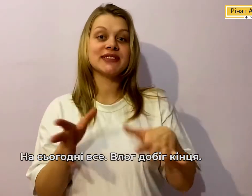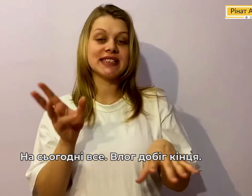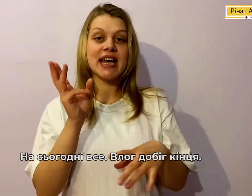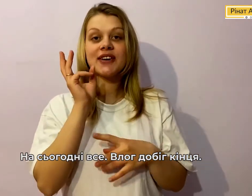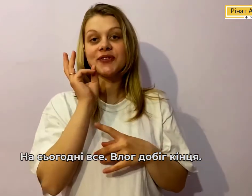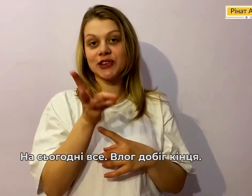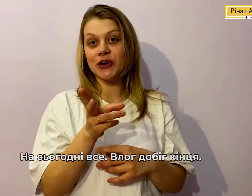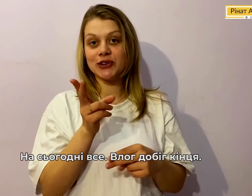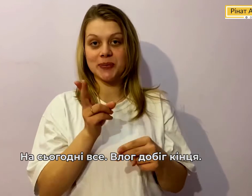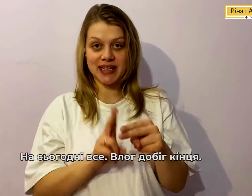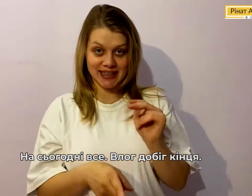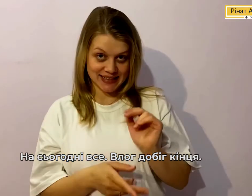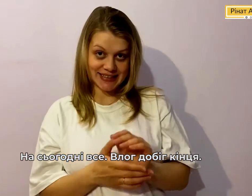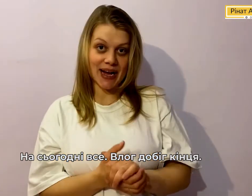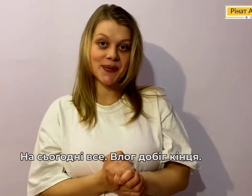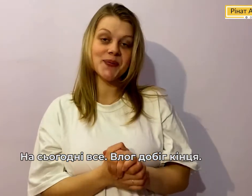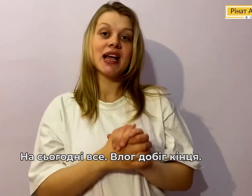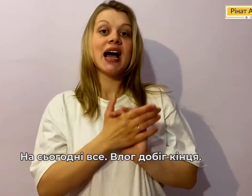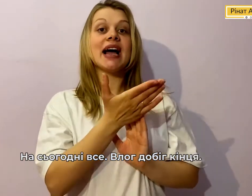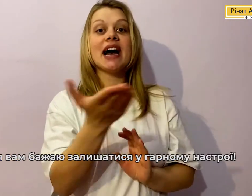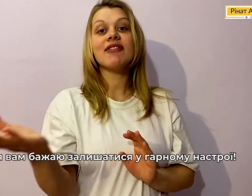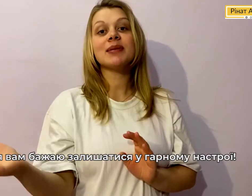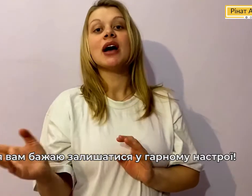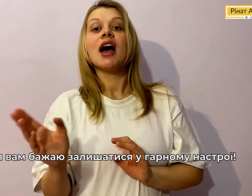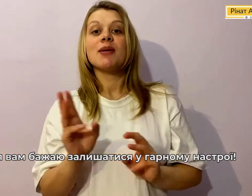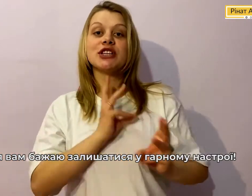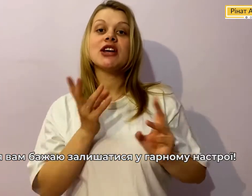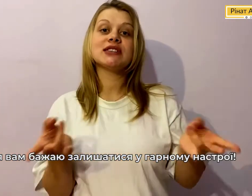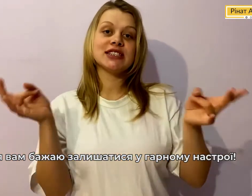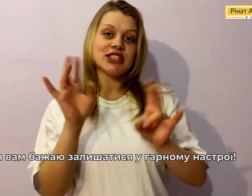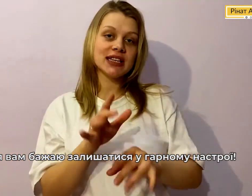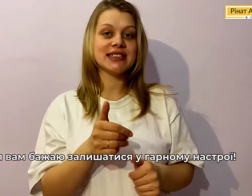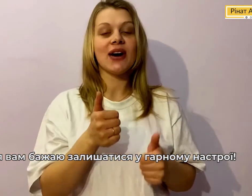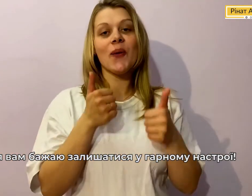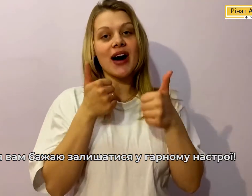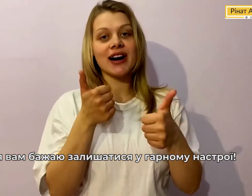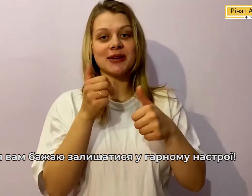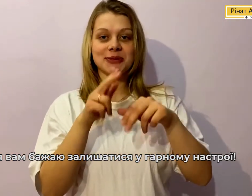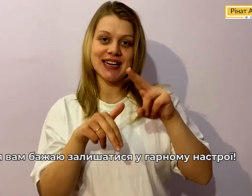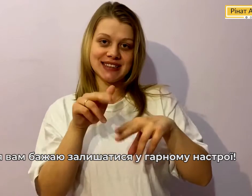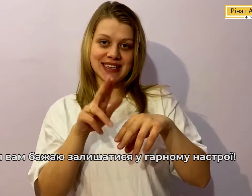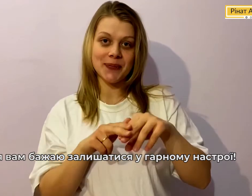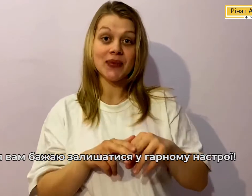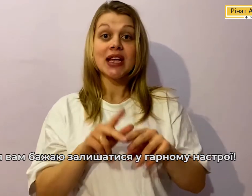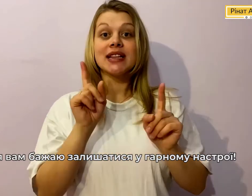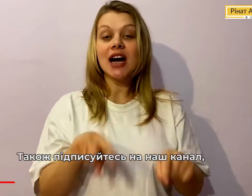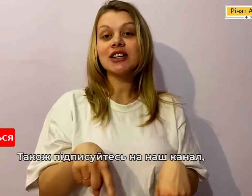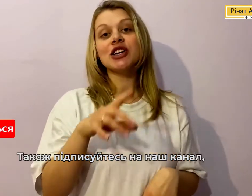Все Влог Добіг кінця А я вам Бажаю Залишатися У гарному Настрію Також